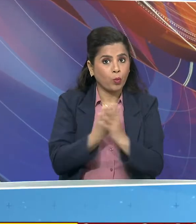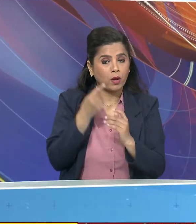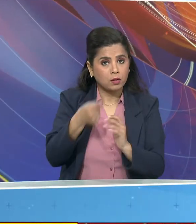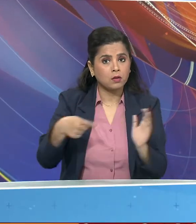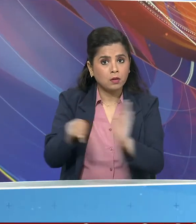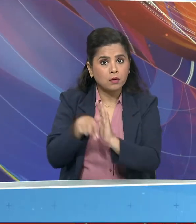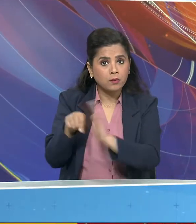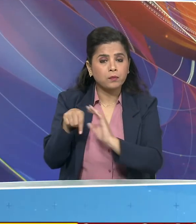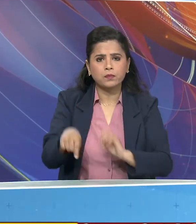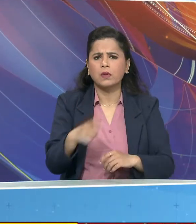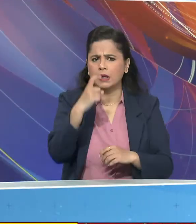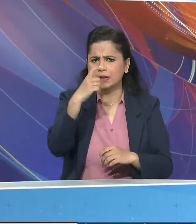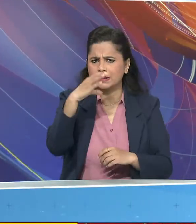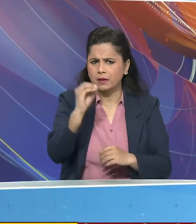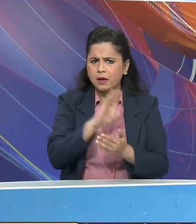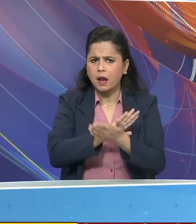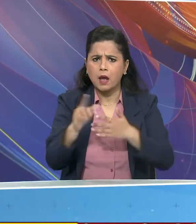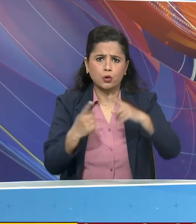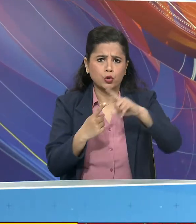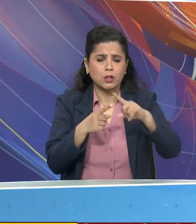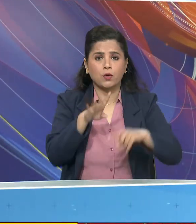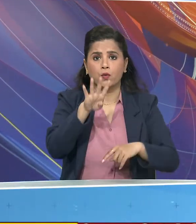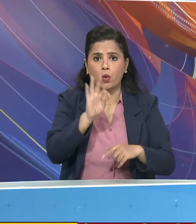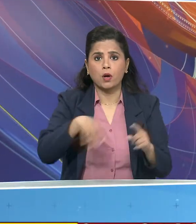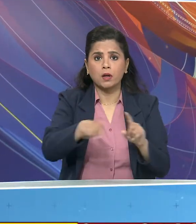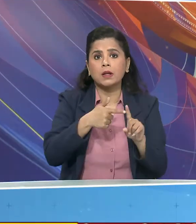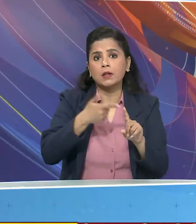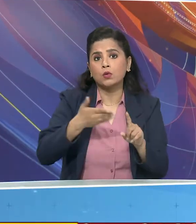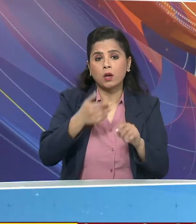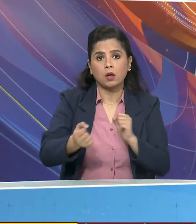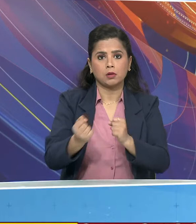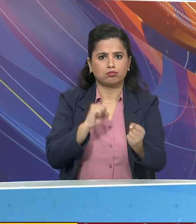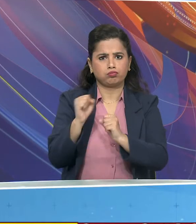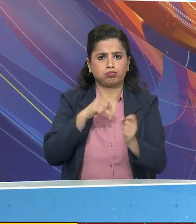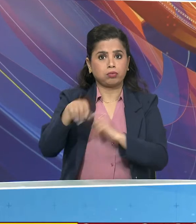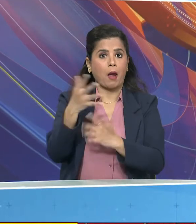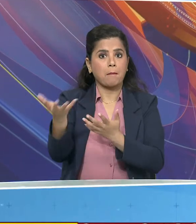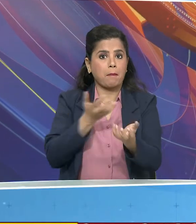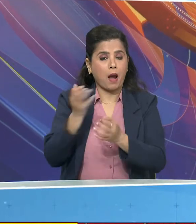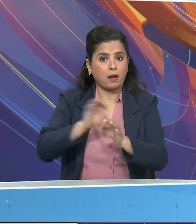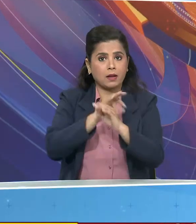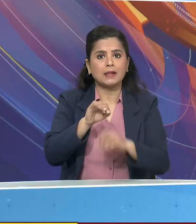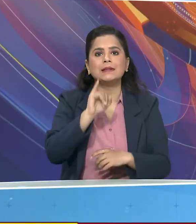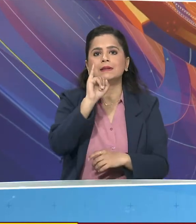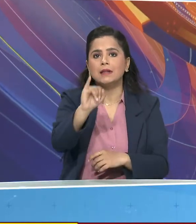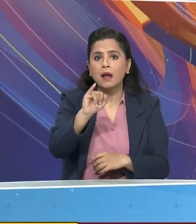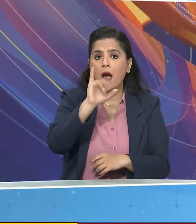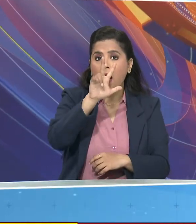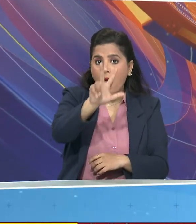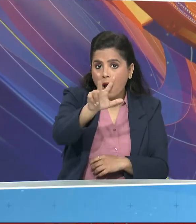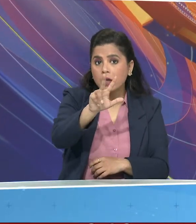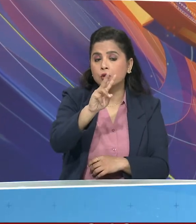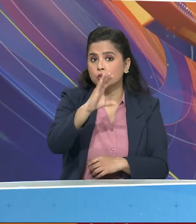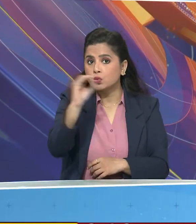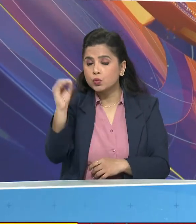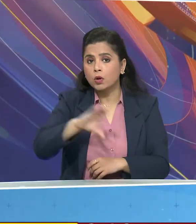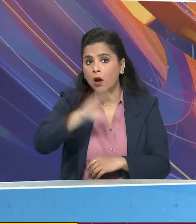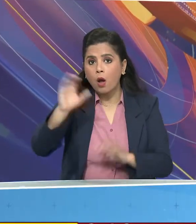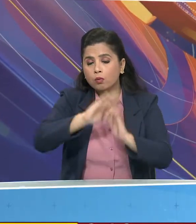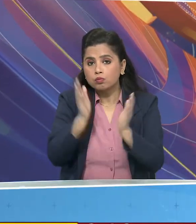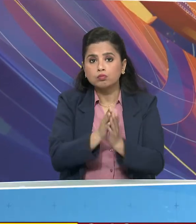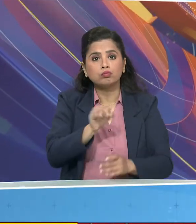के अनुसार 70 HTT, 40 प्रशिक्षिक विमान की खरीद पर 6,800 करोड रुपे की लागत आएगी